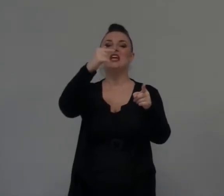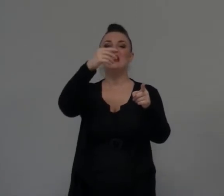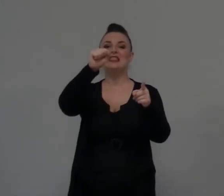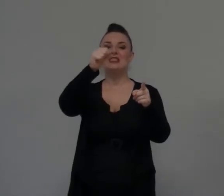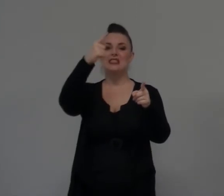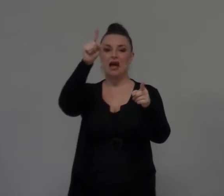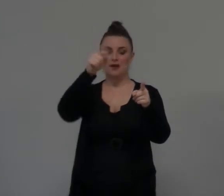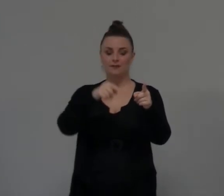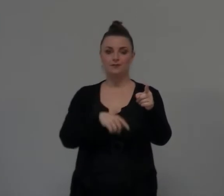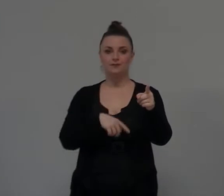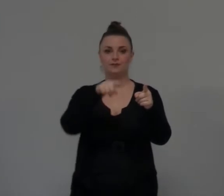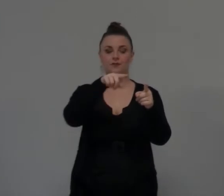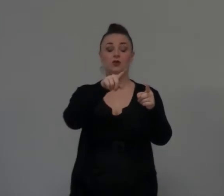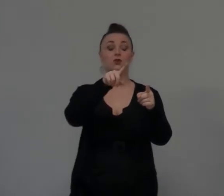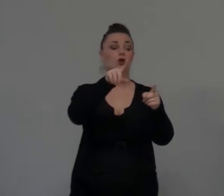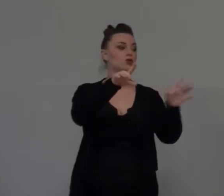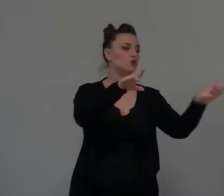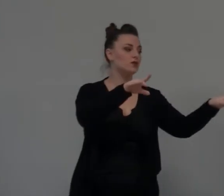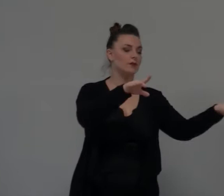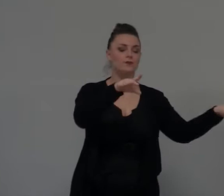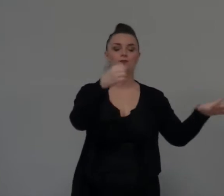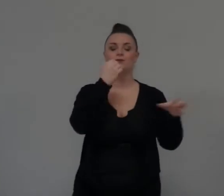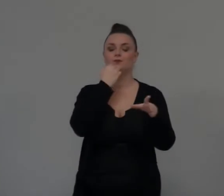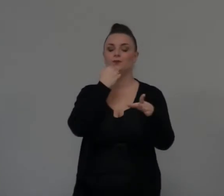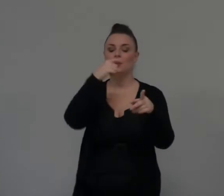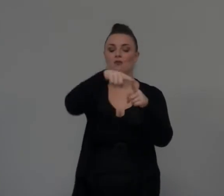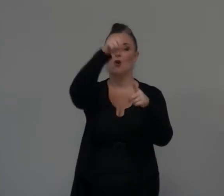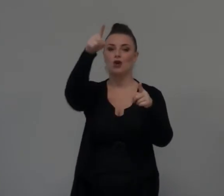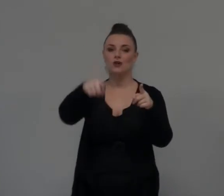Allora, la porta della città è il posto dove si...